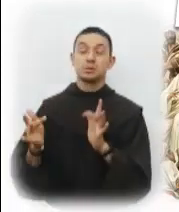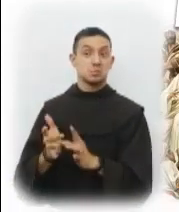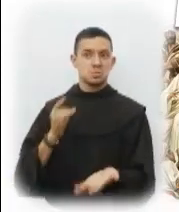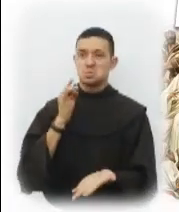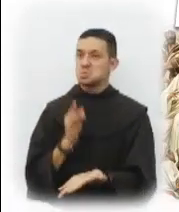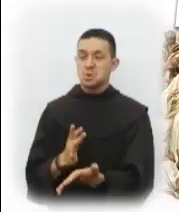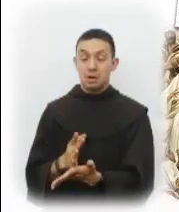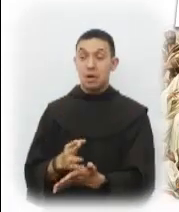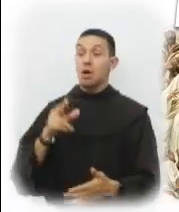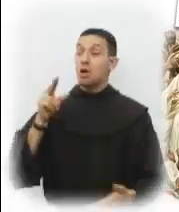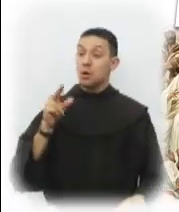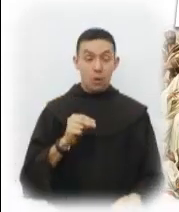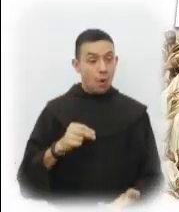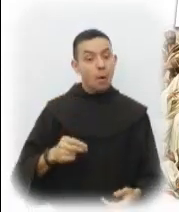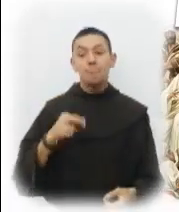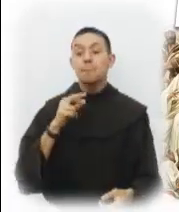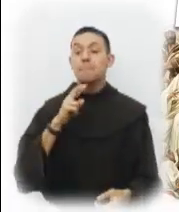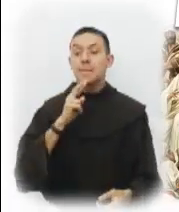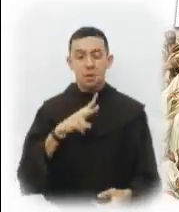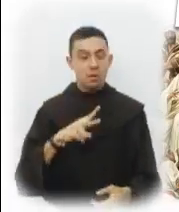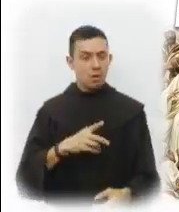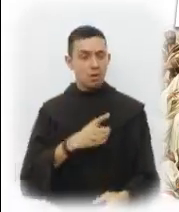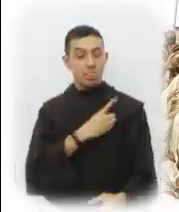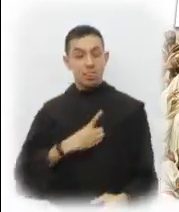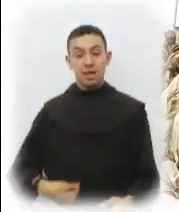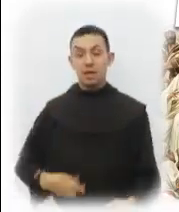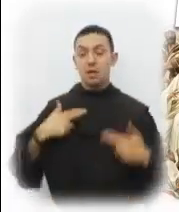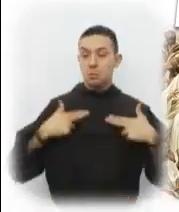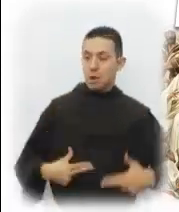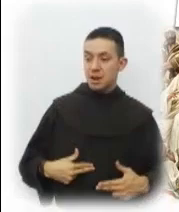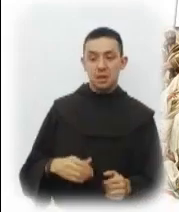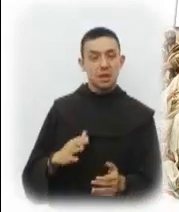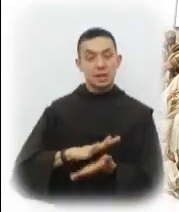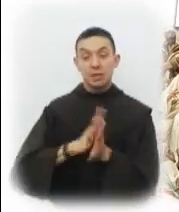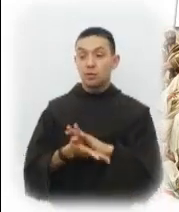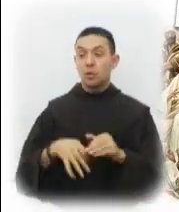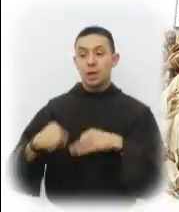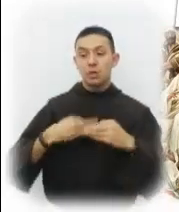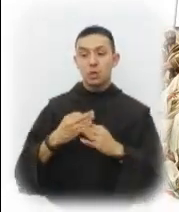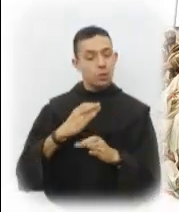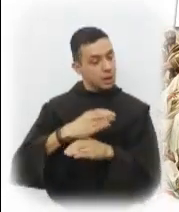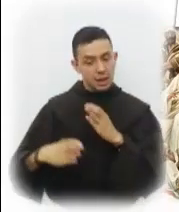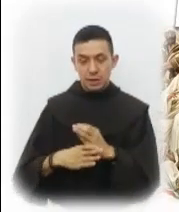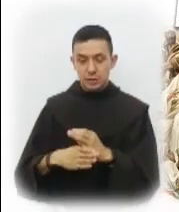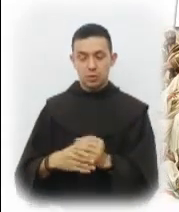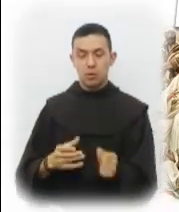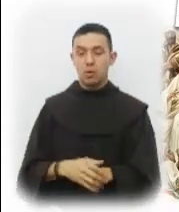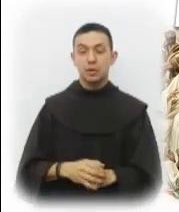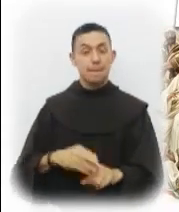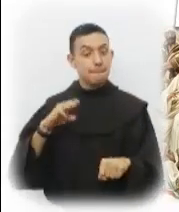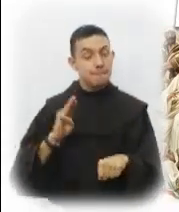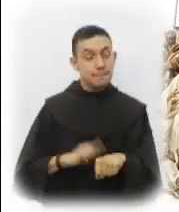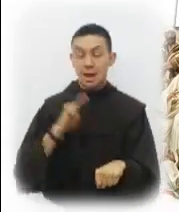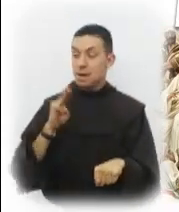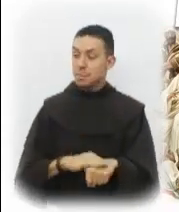que nos ama, que nos acepta como somos y que nos devuelve nuestra dignidad de personas para que seamos sujetos, que construyen un